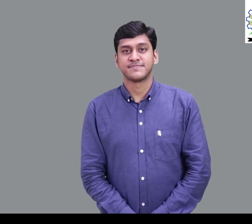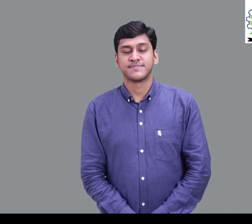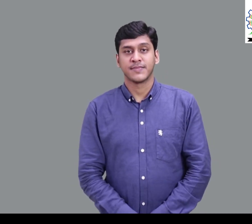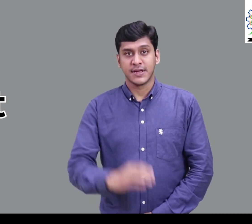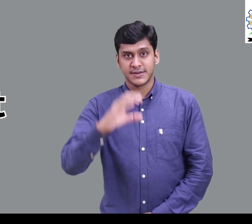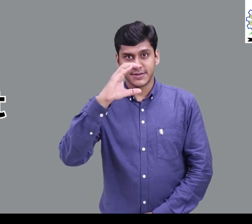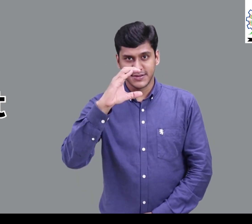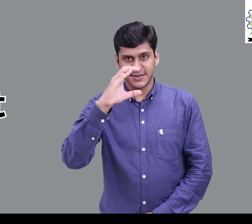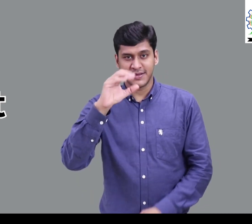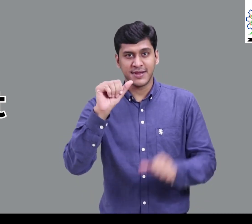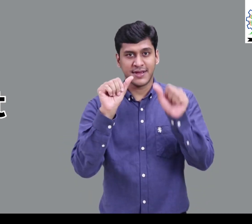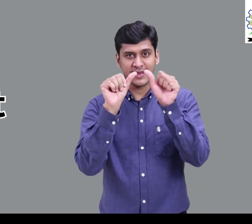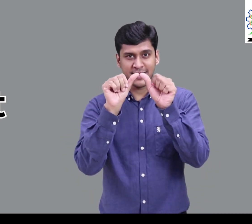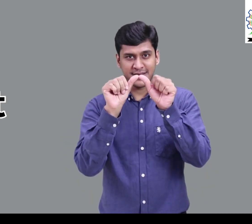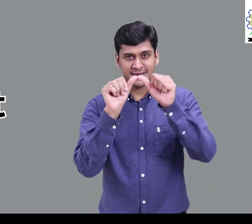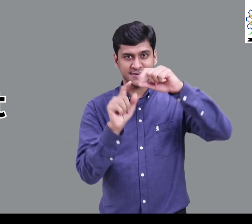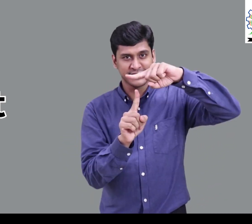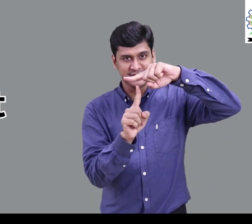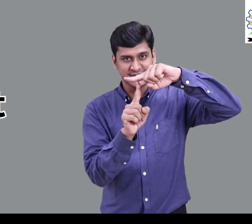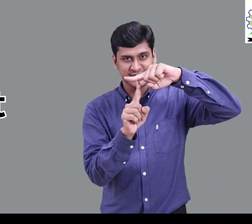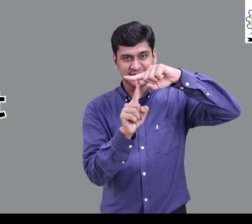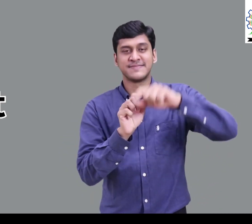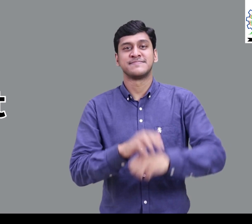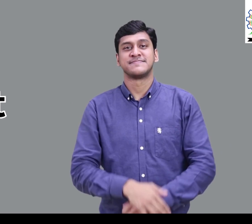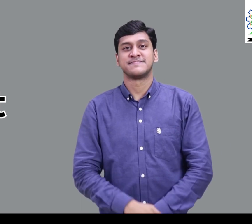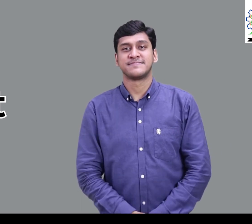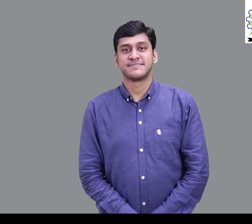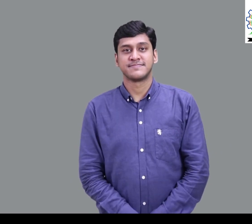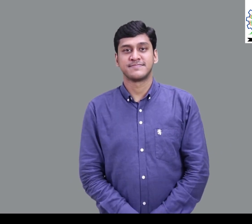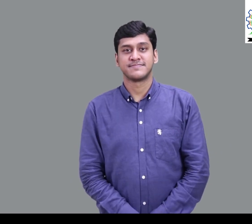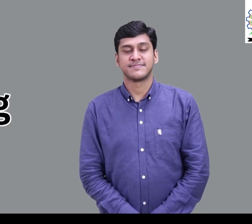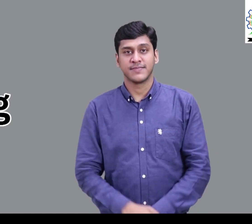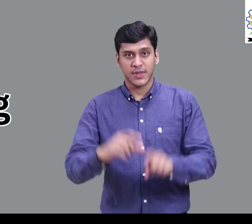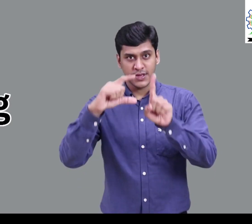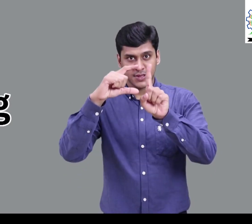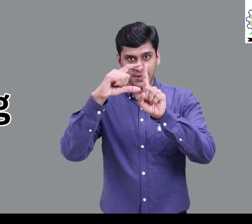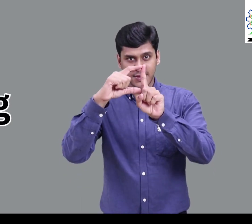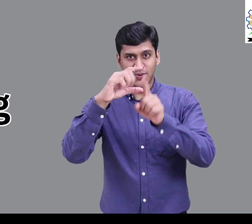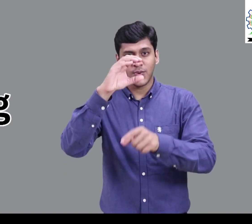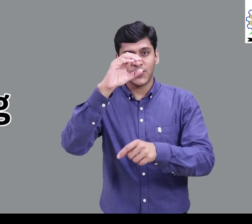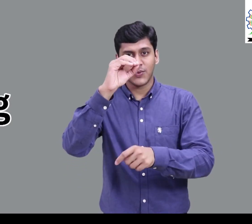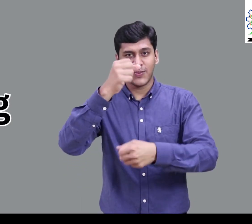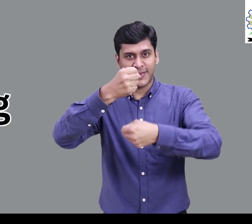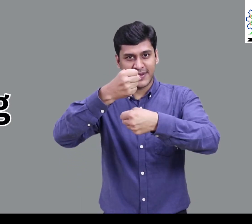C A T Cat D O G